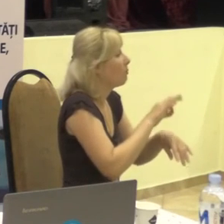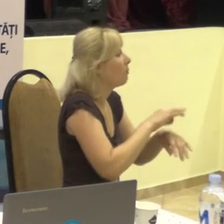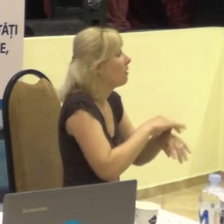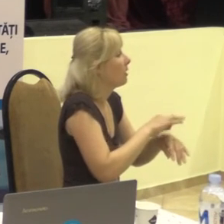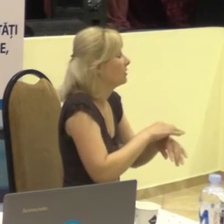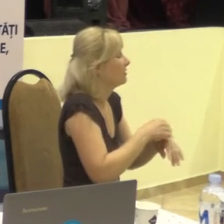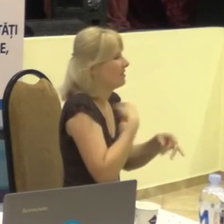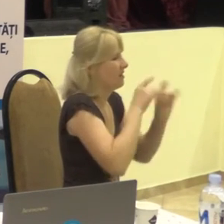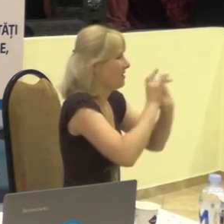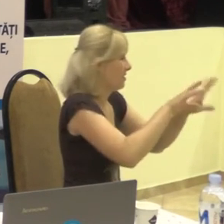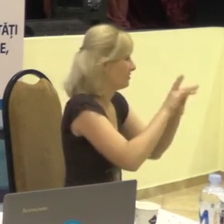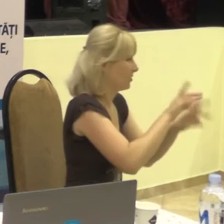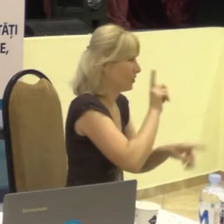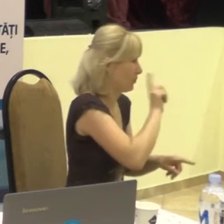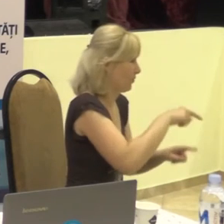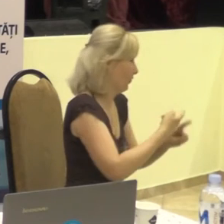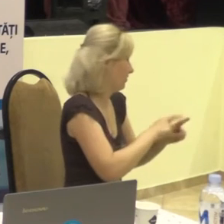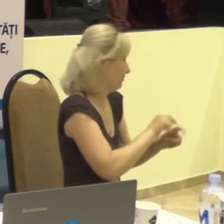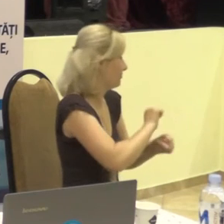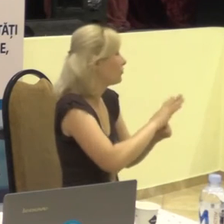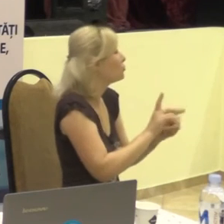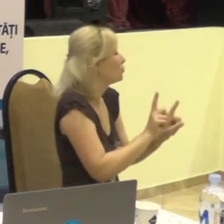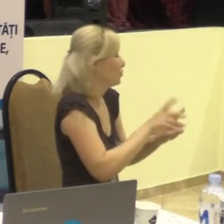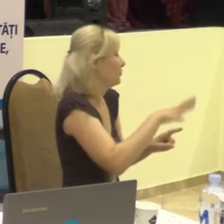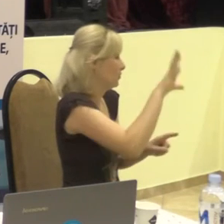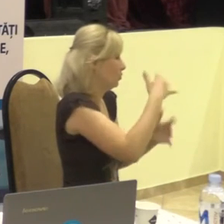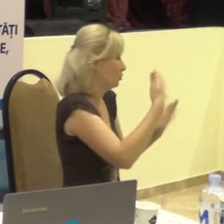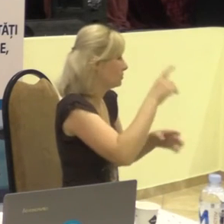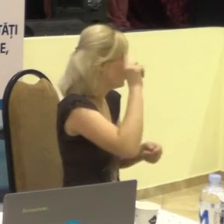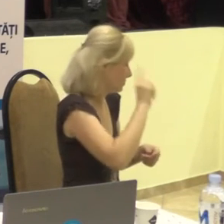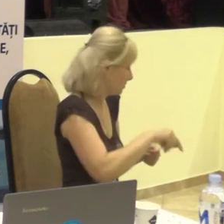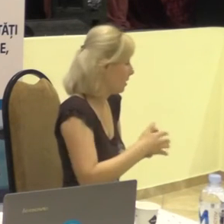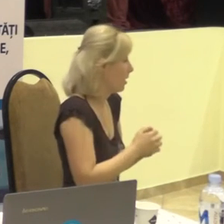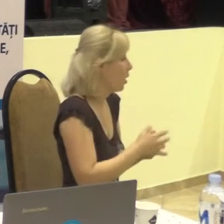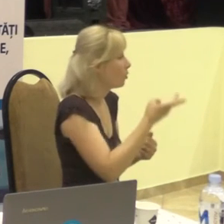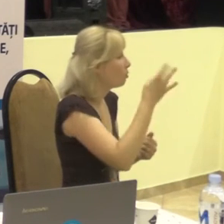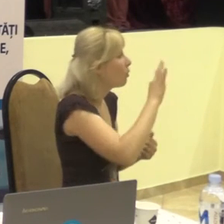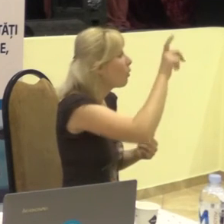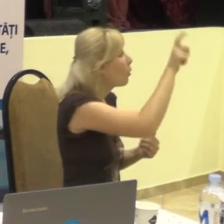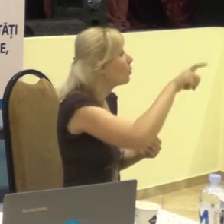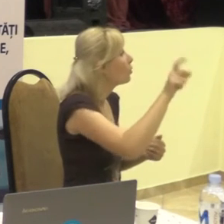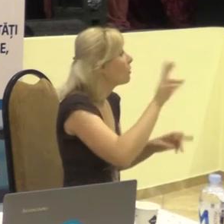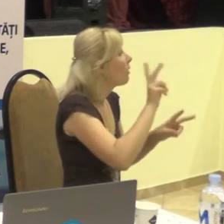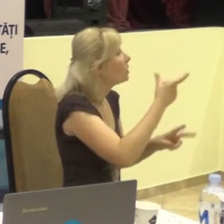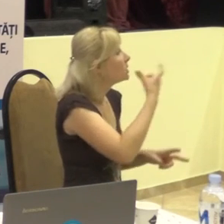n-am să vorbesc. Dar care au nimerit în spital?